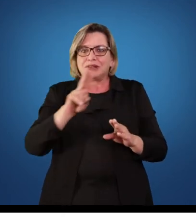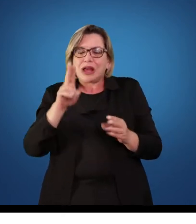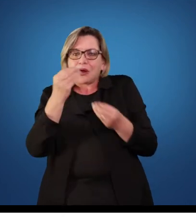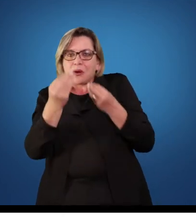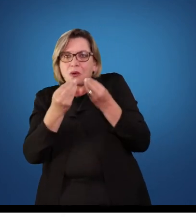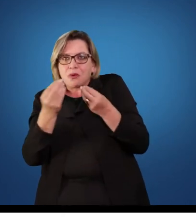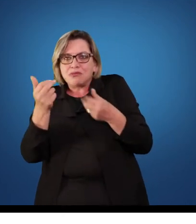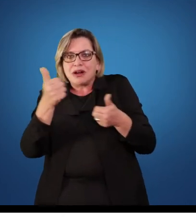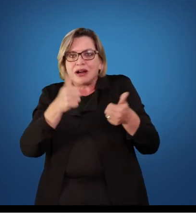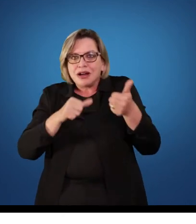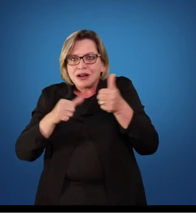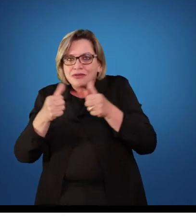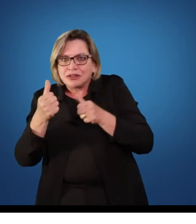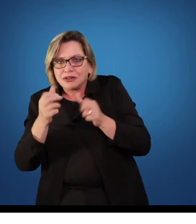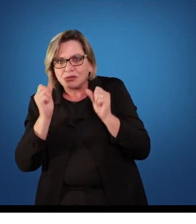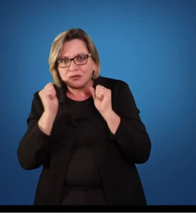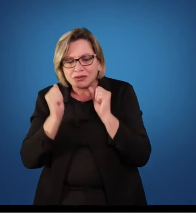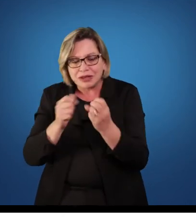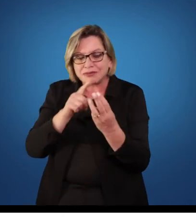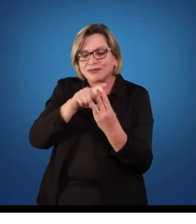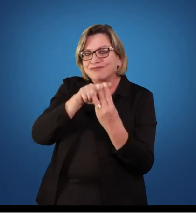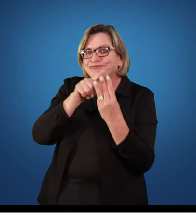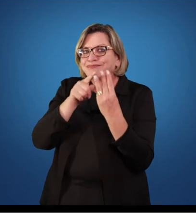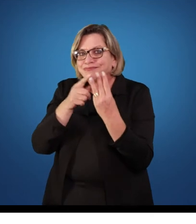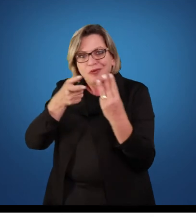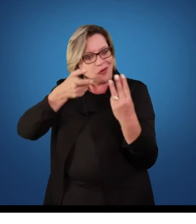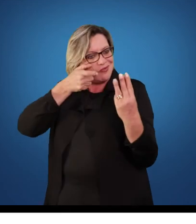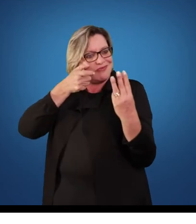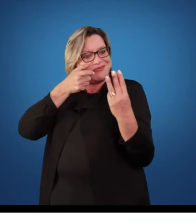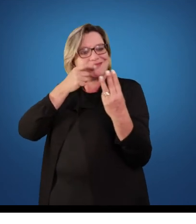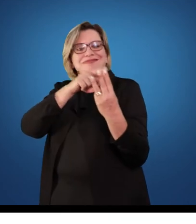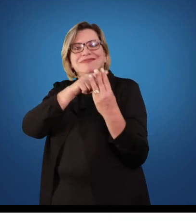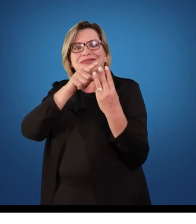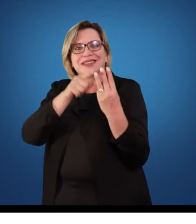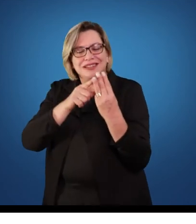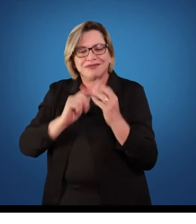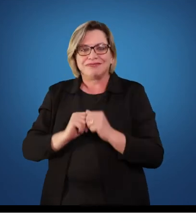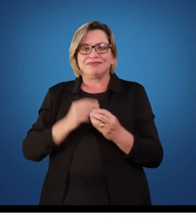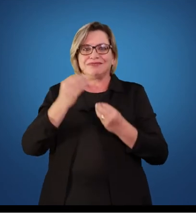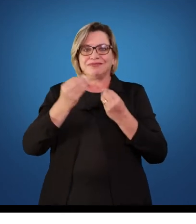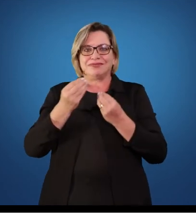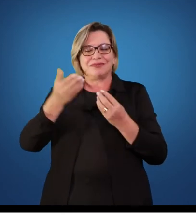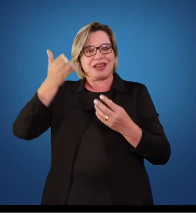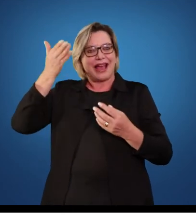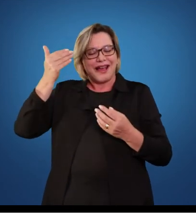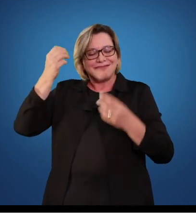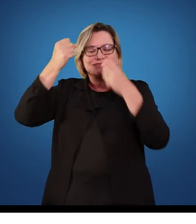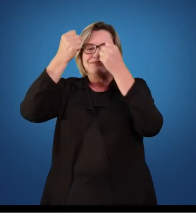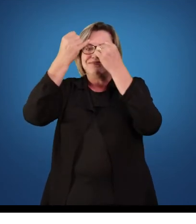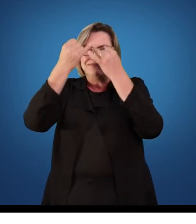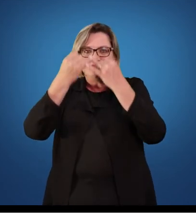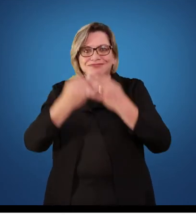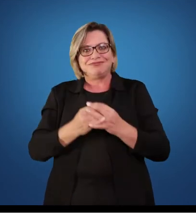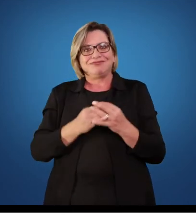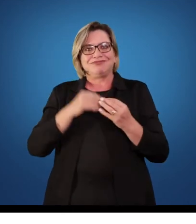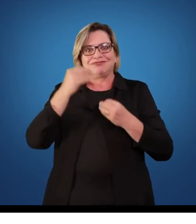pode acompanhar essas três dimensões também. Pessoal, então, como citado anteriormente, o documento que